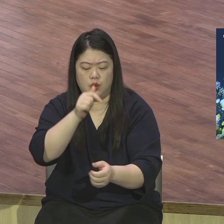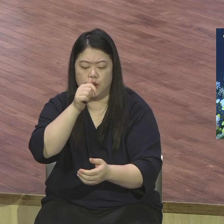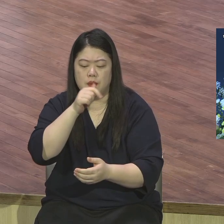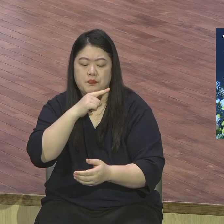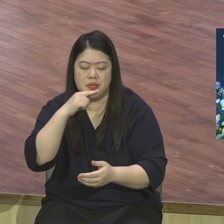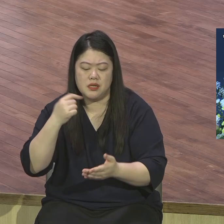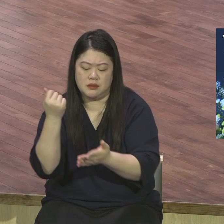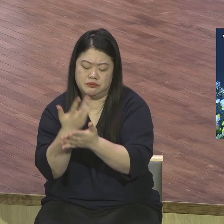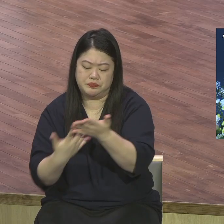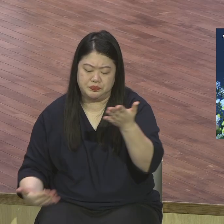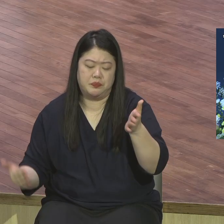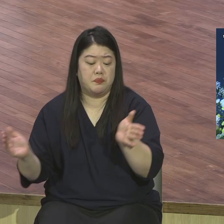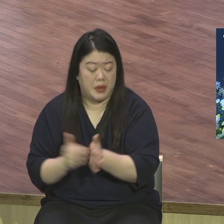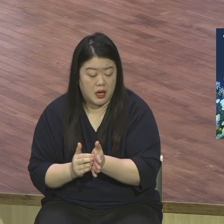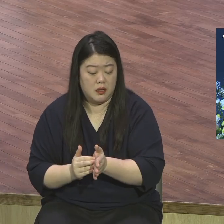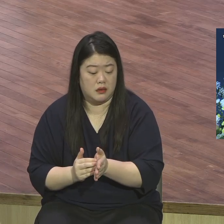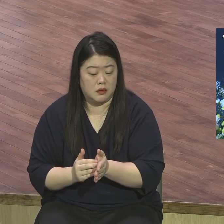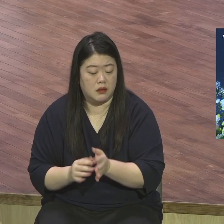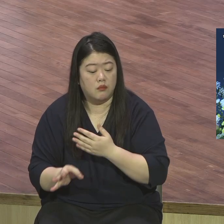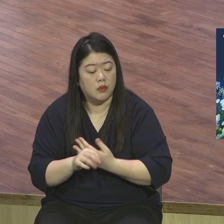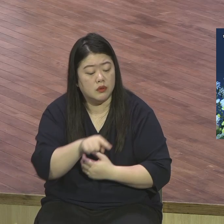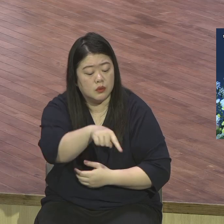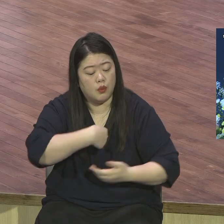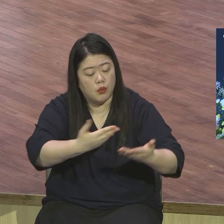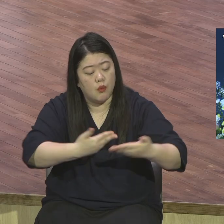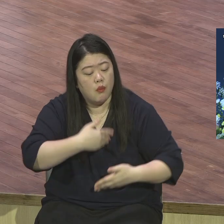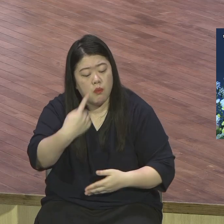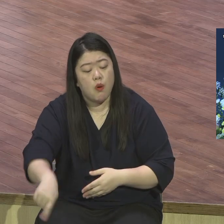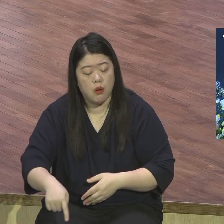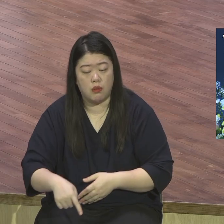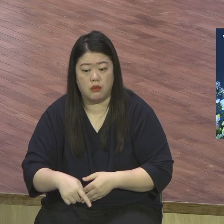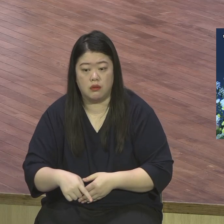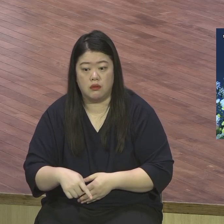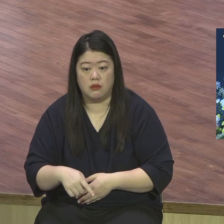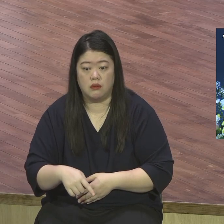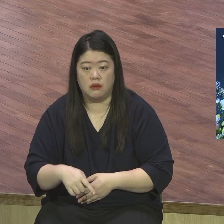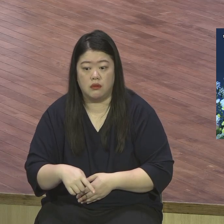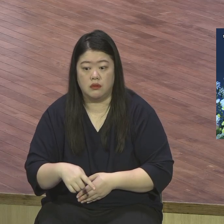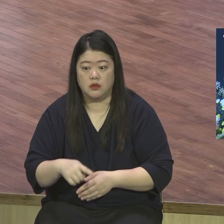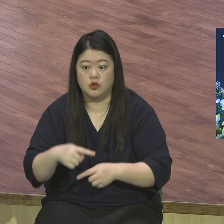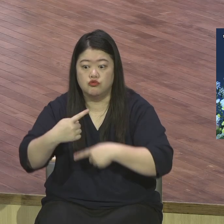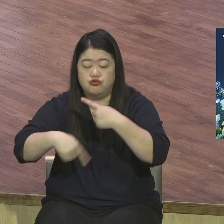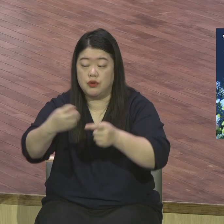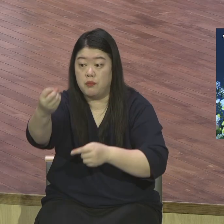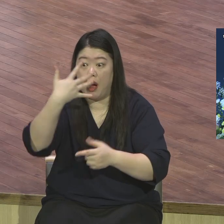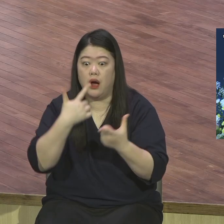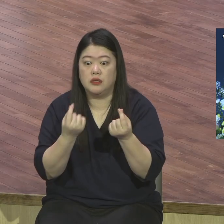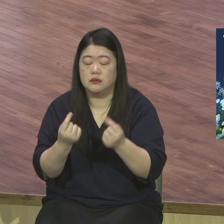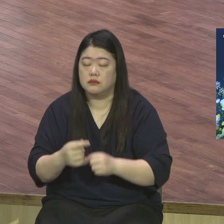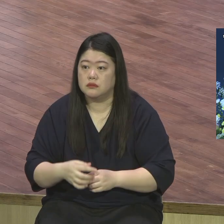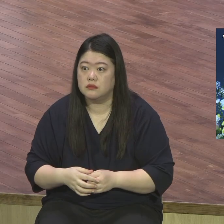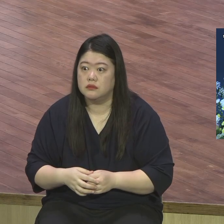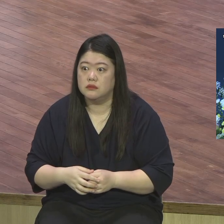충격으로 받고 그 영혼이 팍 그저 울려진 거예요